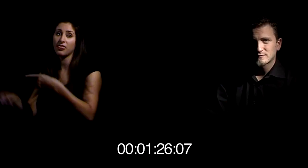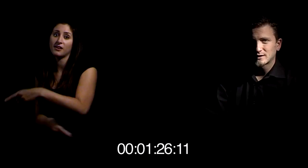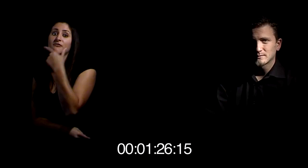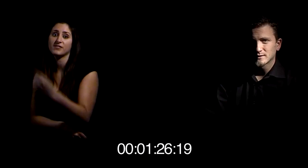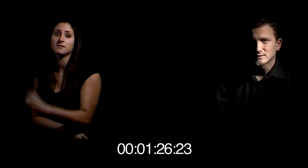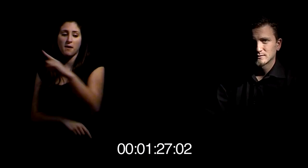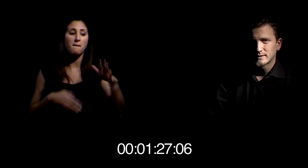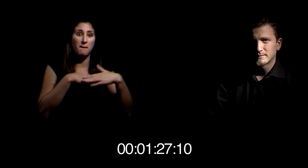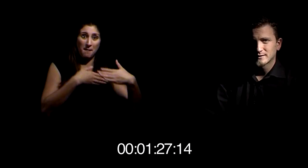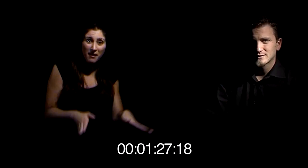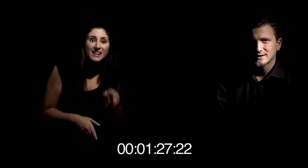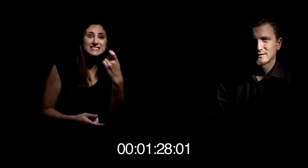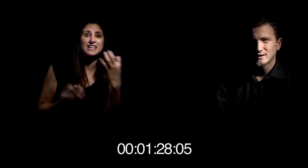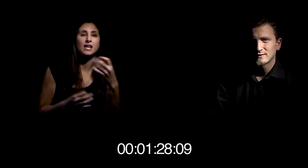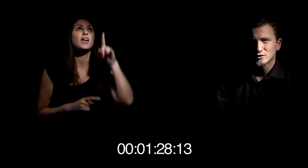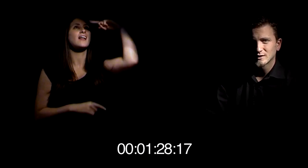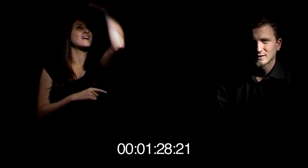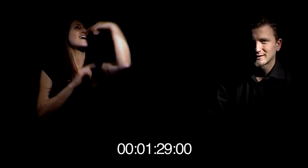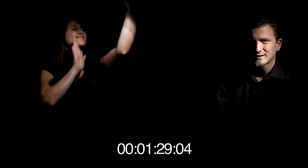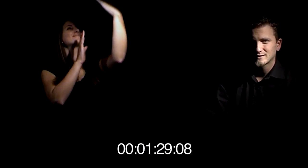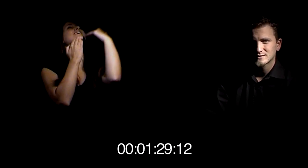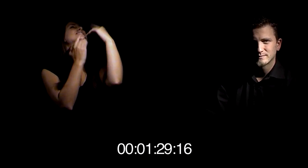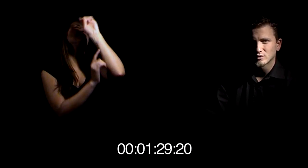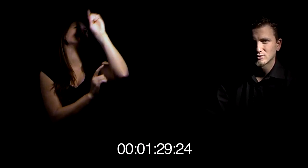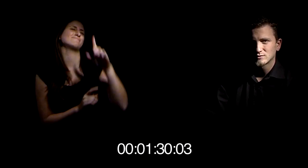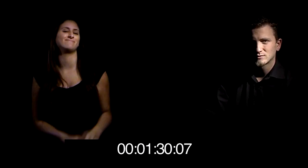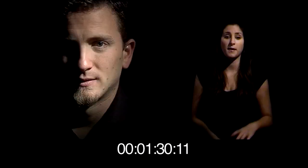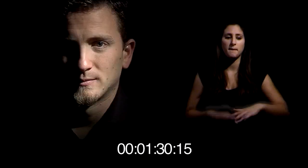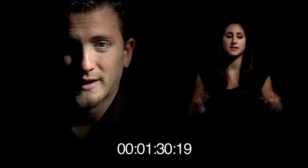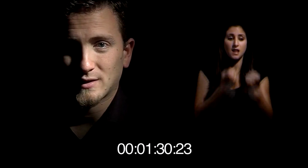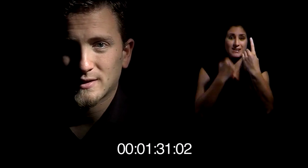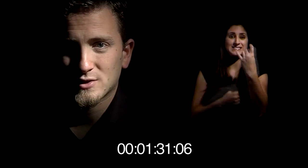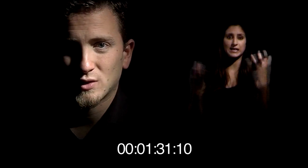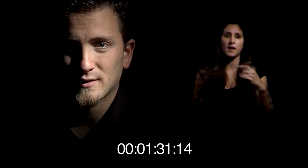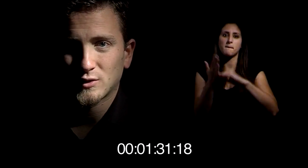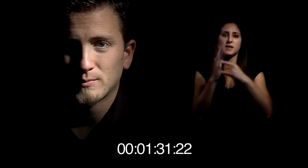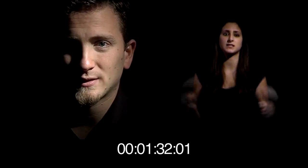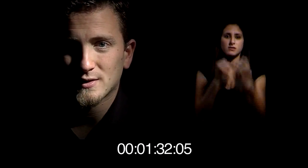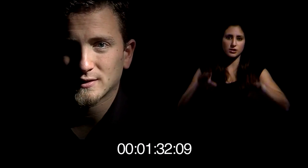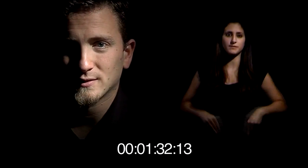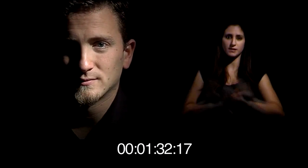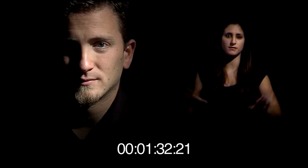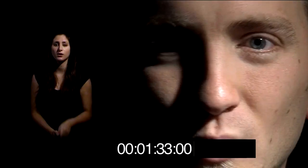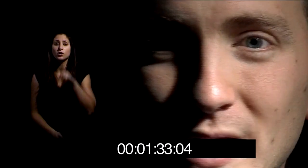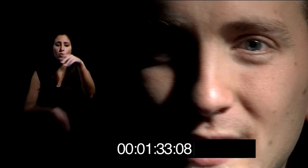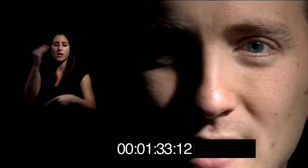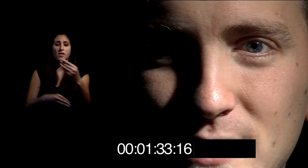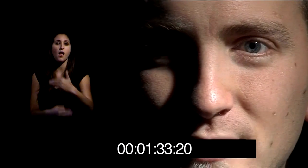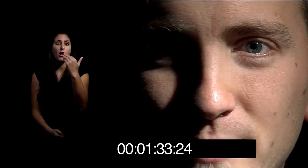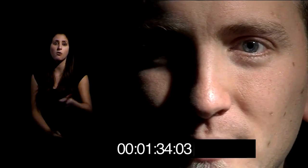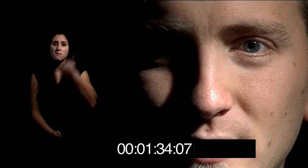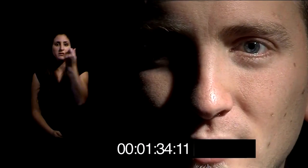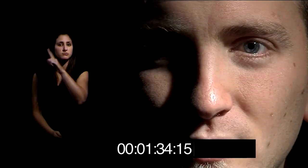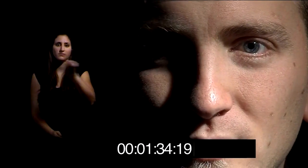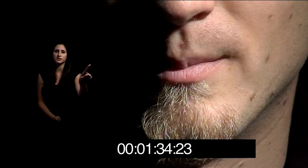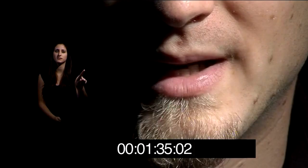Salvarse es más fácil que perderse. Para perderse hay que decirle a Dios en la cara, gracias, pero no. Para salvarse solo hay que aceptar un plan de rescate. No hay nada que debas